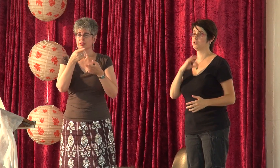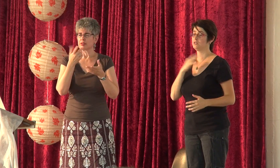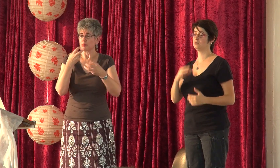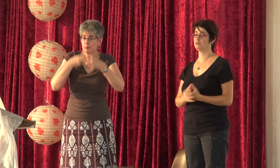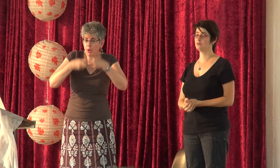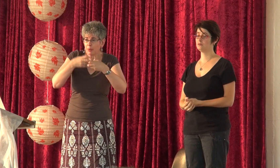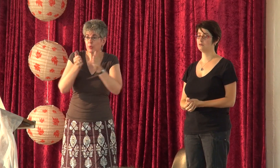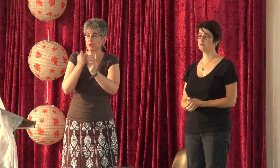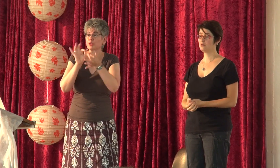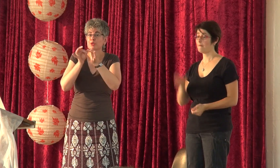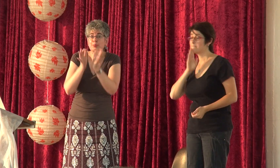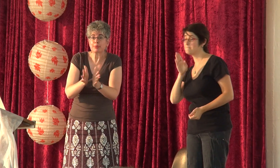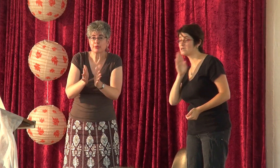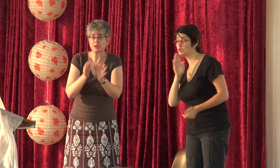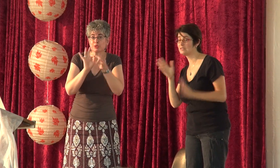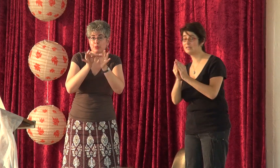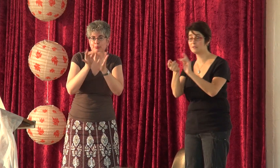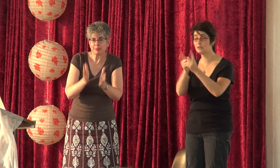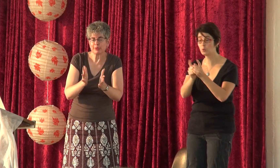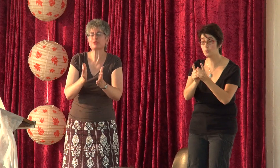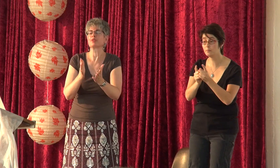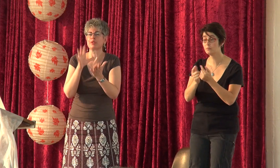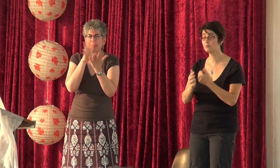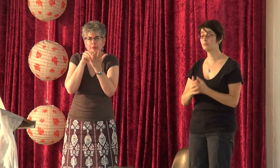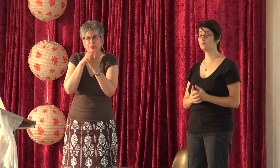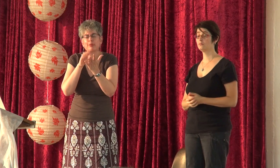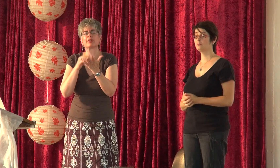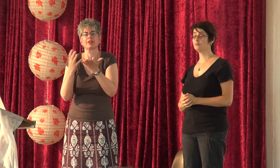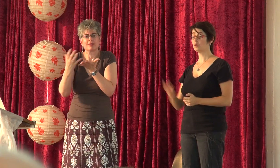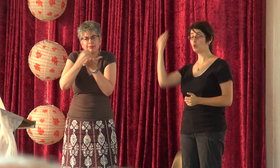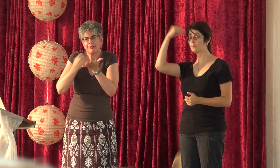לימודי פיוט, בעיות שקשורות לתרבור